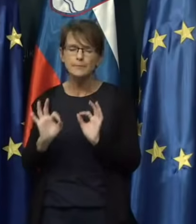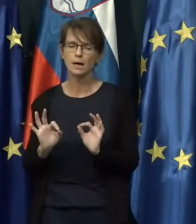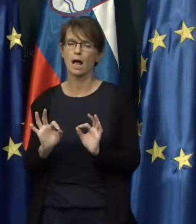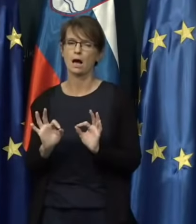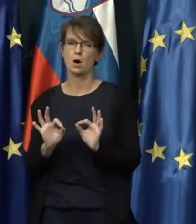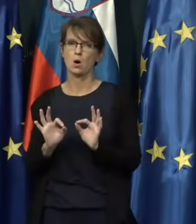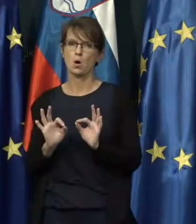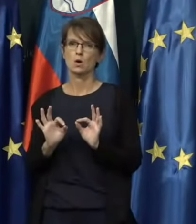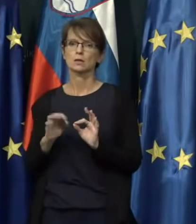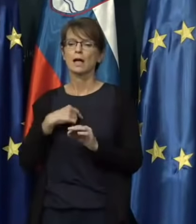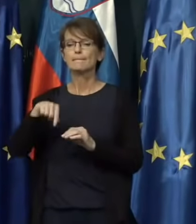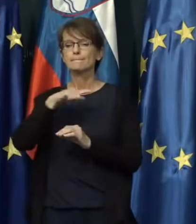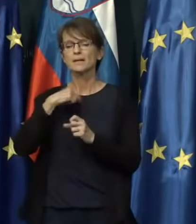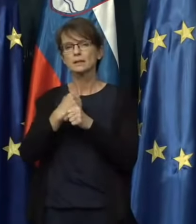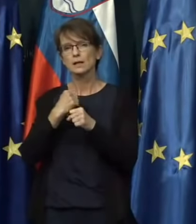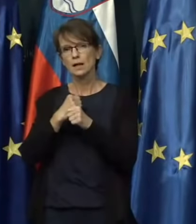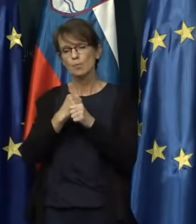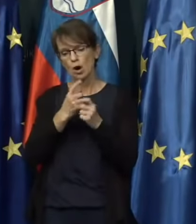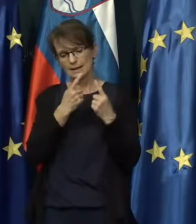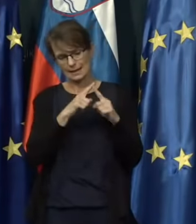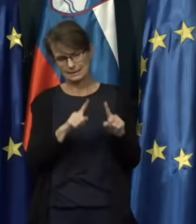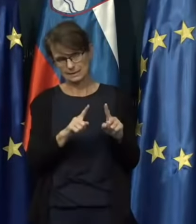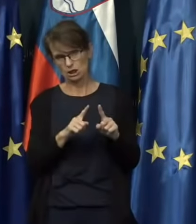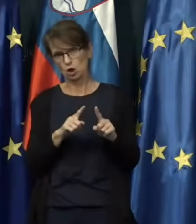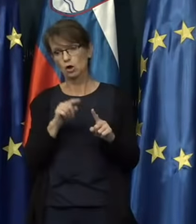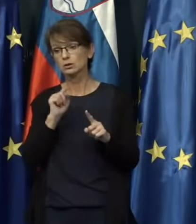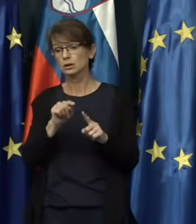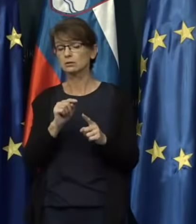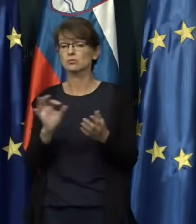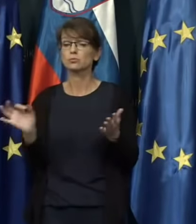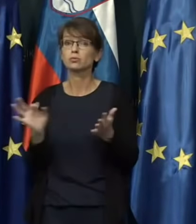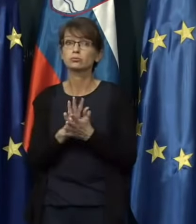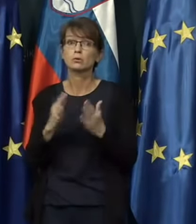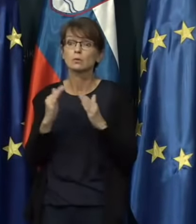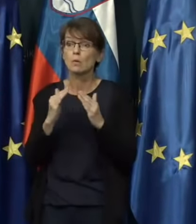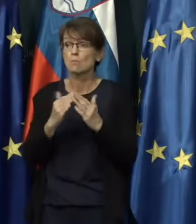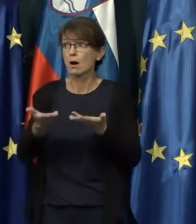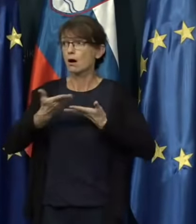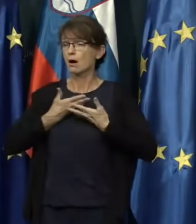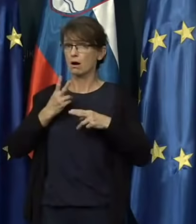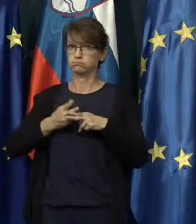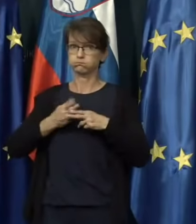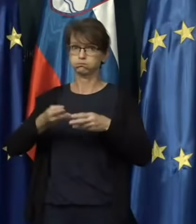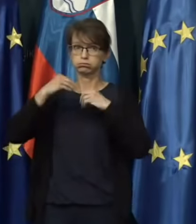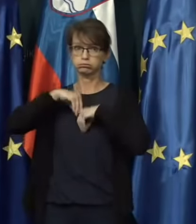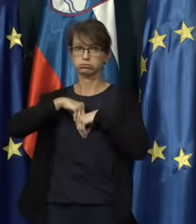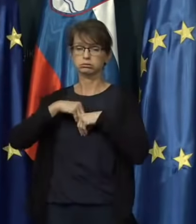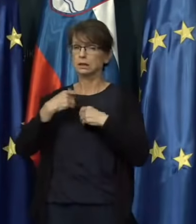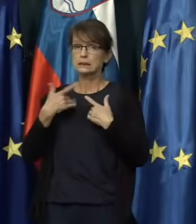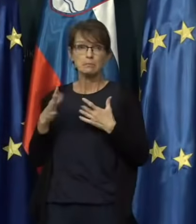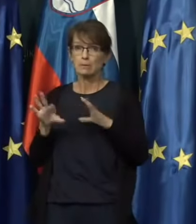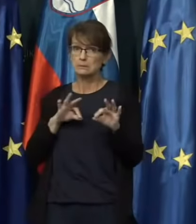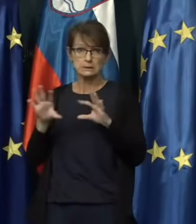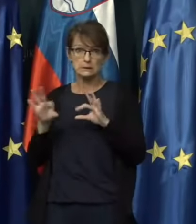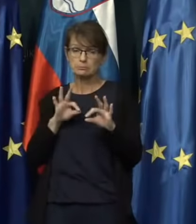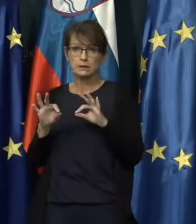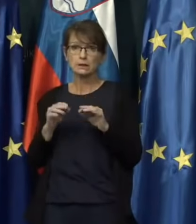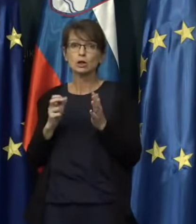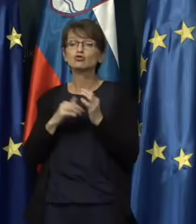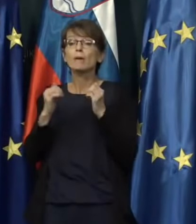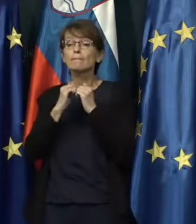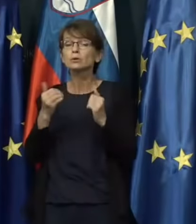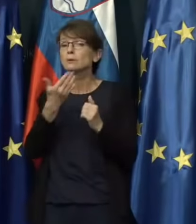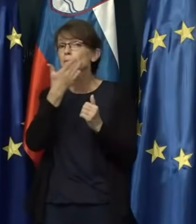delamo tudi razlikom med temi, ki se neključno okužijo doma, kjer pač nimaš veliko izbire, še posebej naj brez